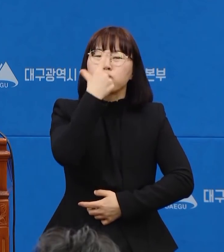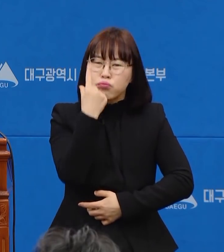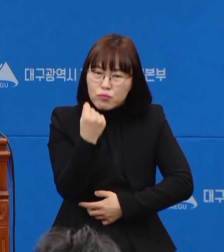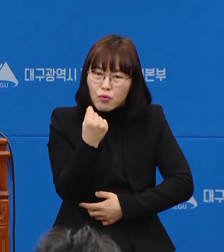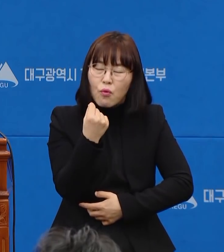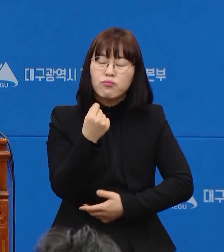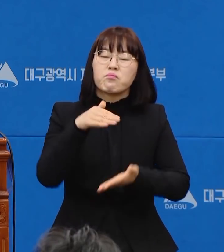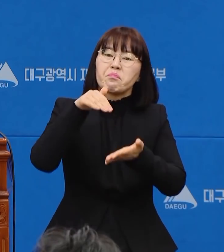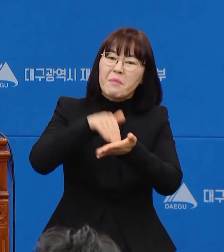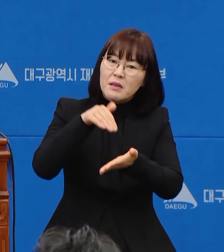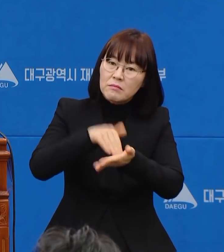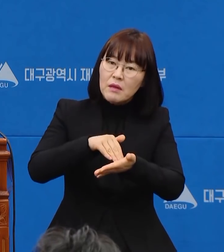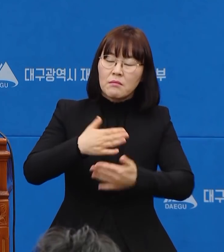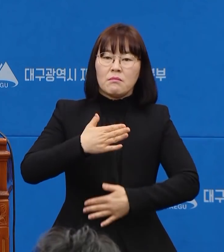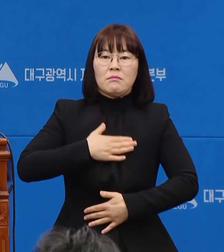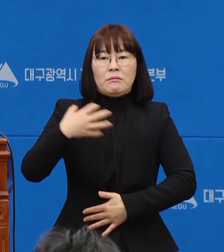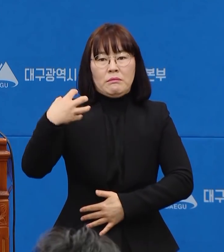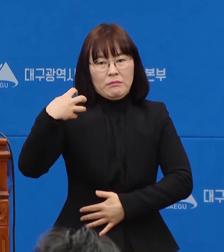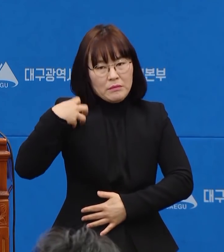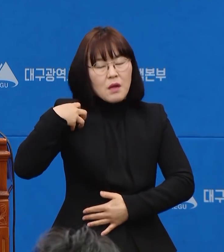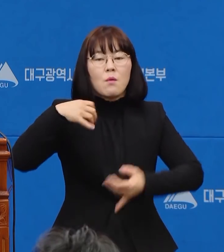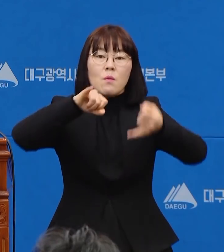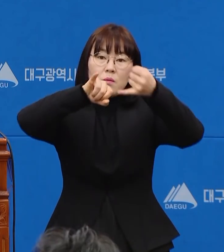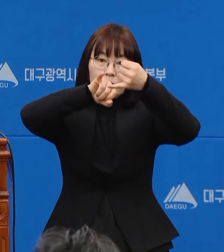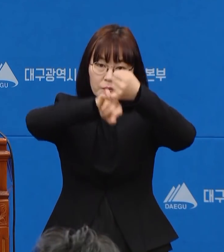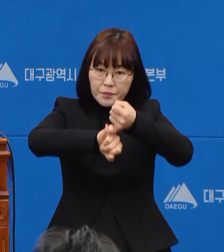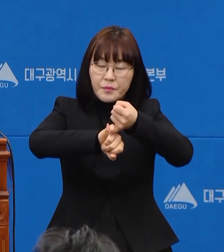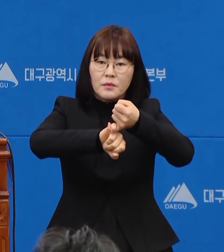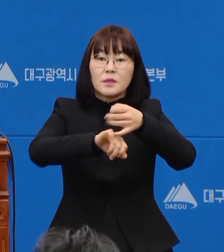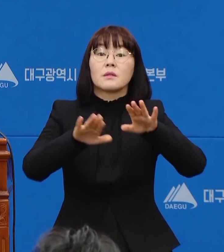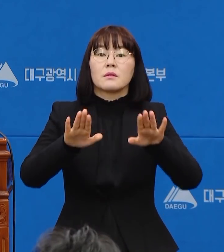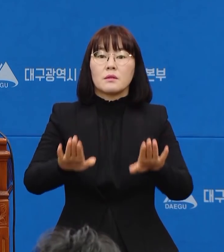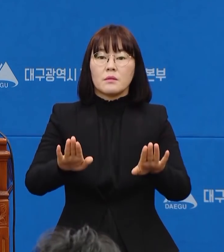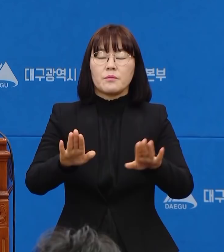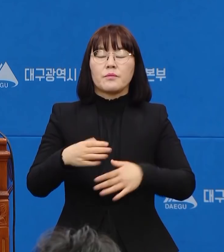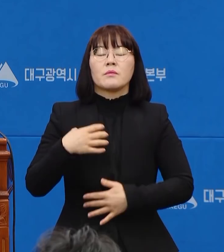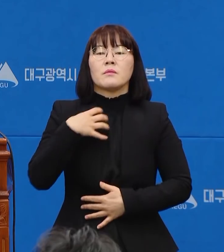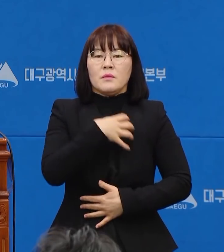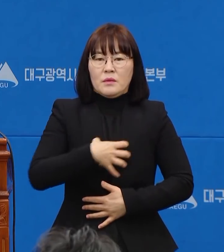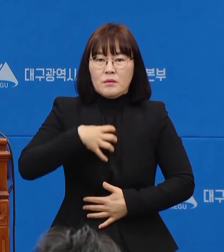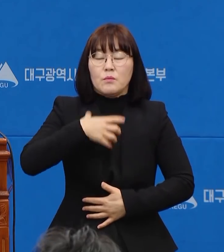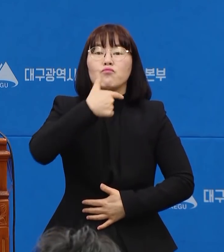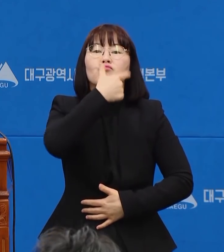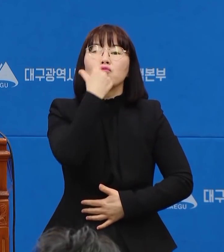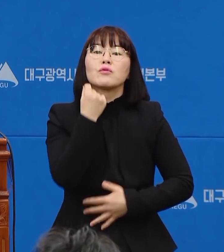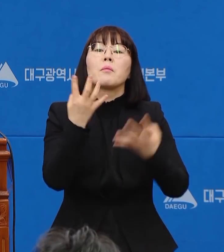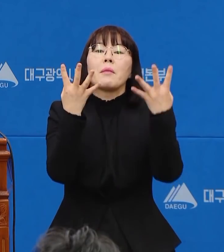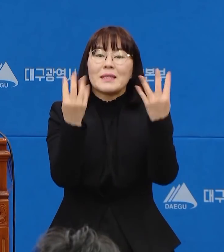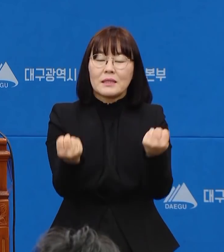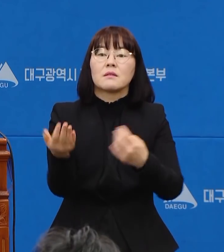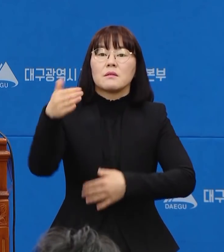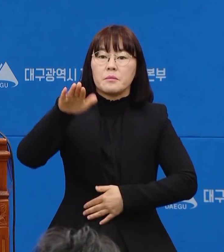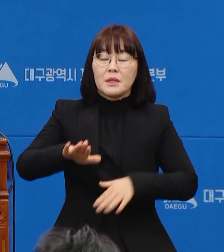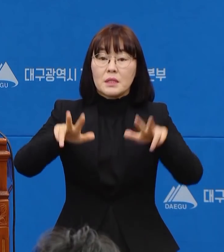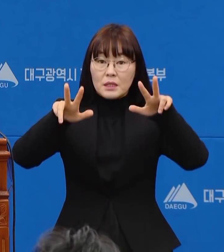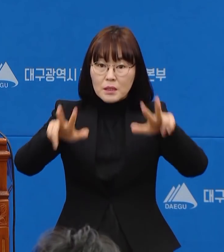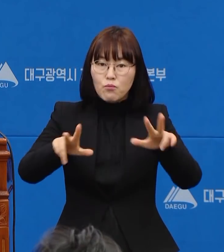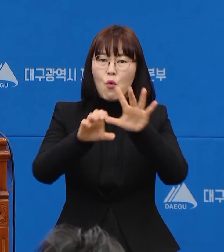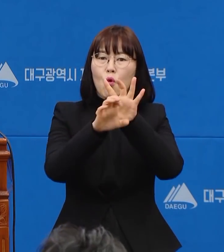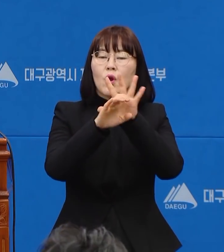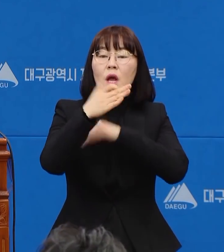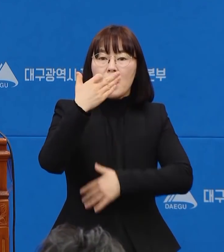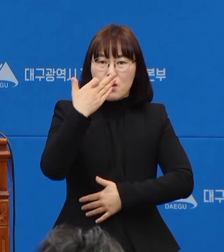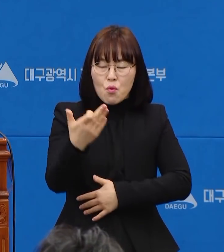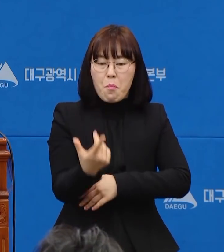지겠다는 말씀을 분명히 드립니다. 다소 걱정스럽고 부족한 점이 있더라도 이번 사태의